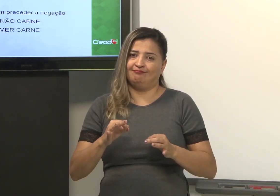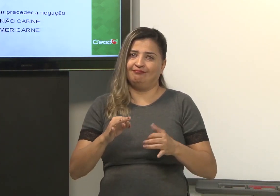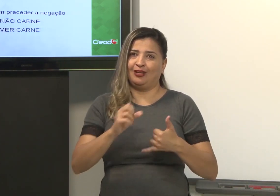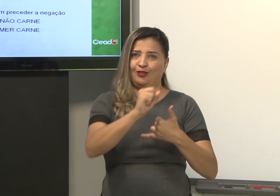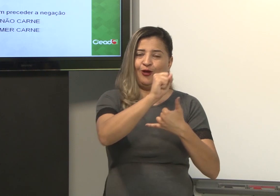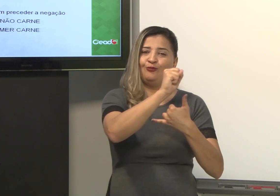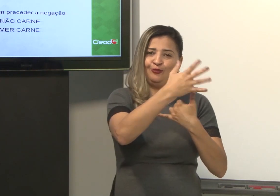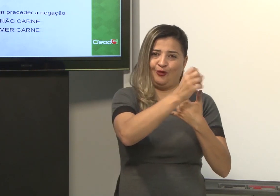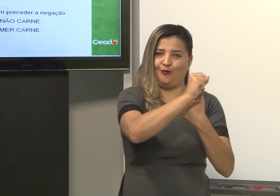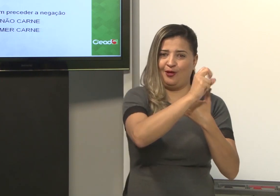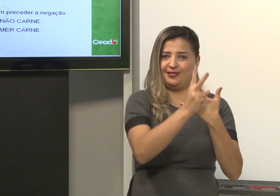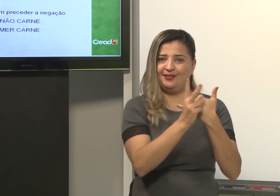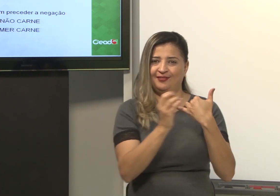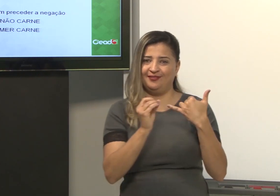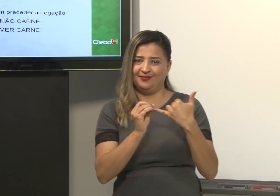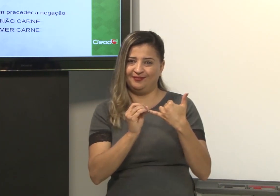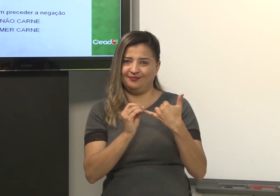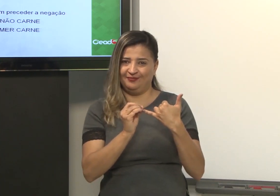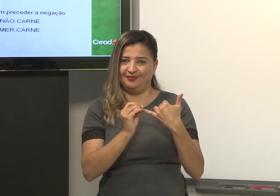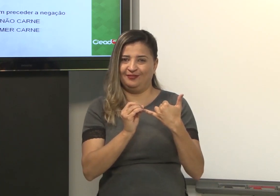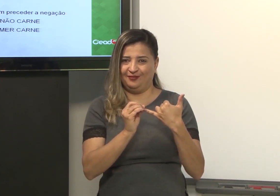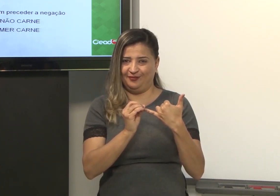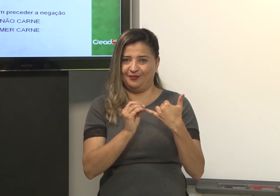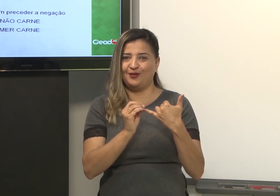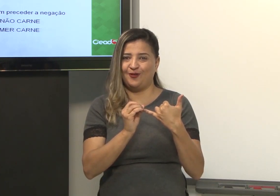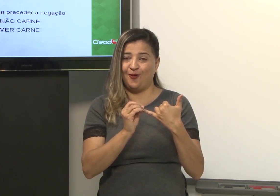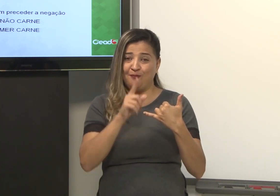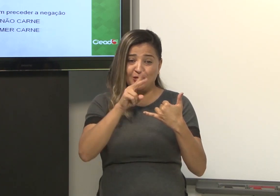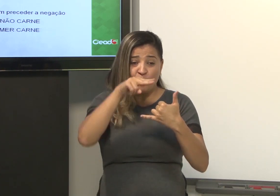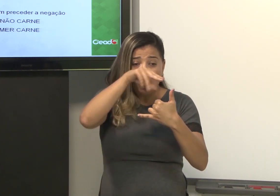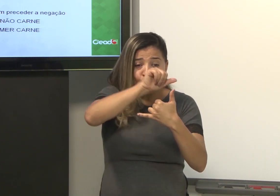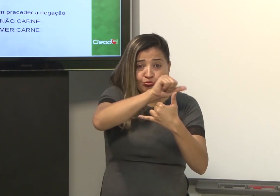carne. Está correto. Sujeito, verbo, objeto.